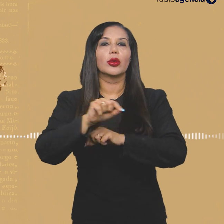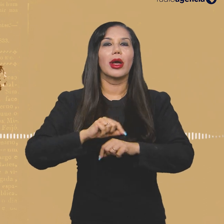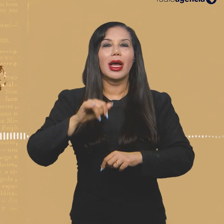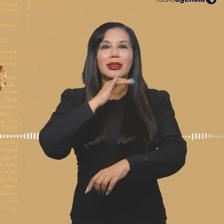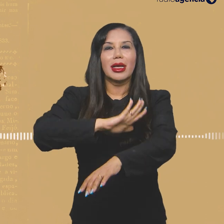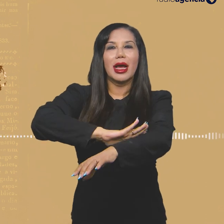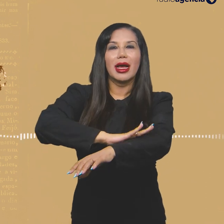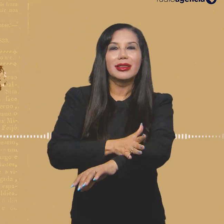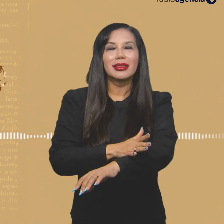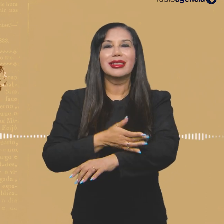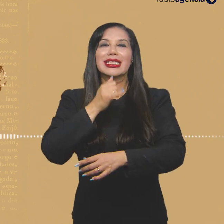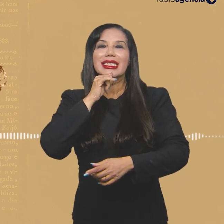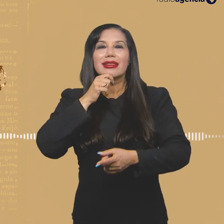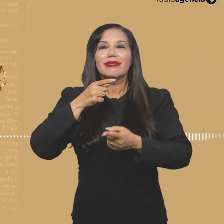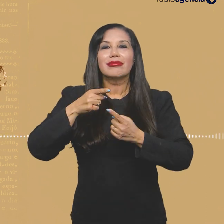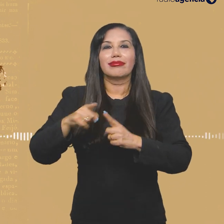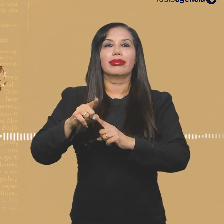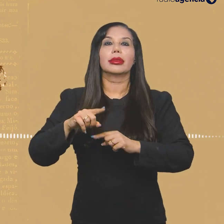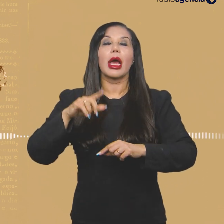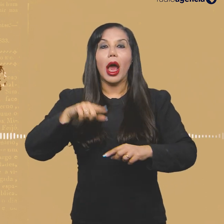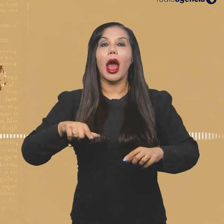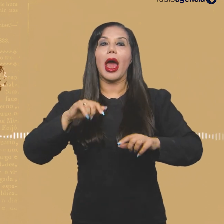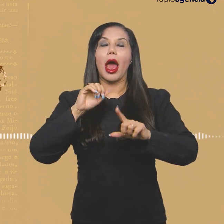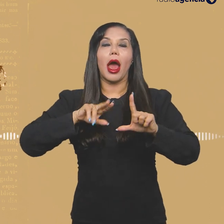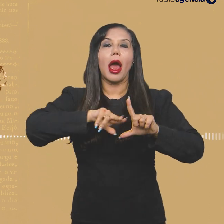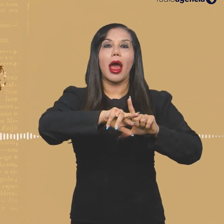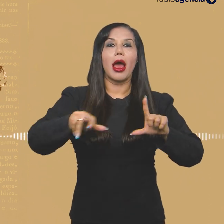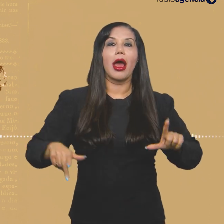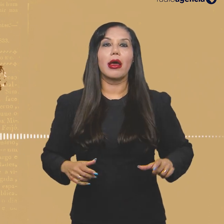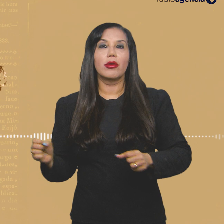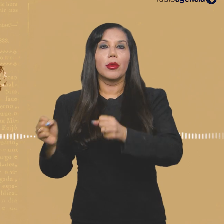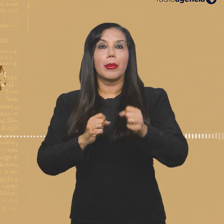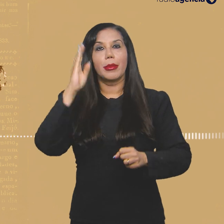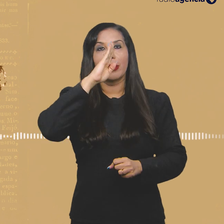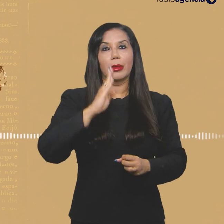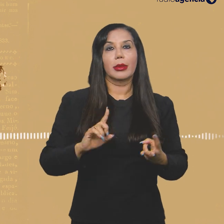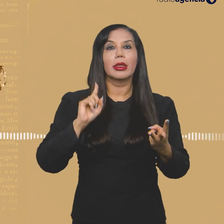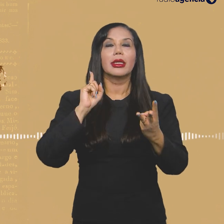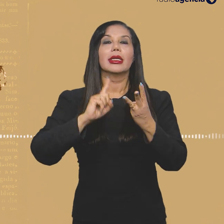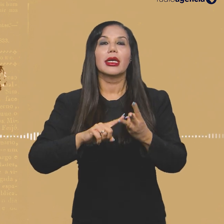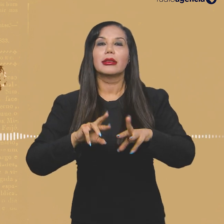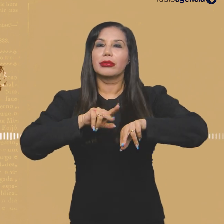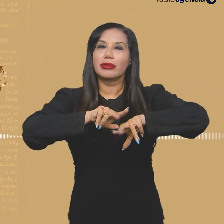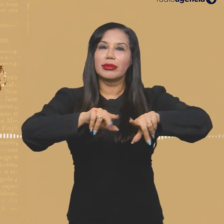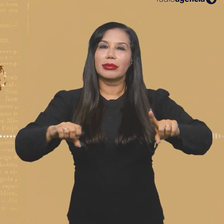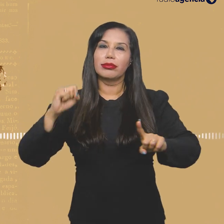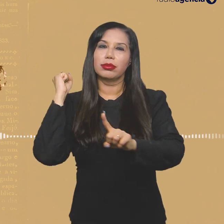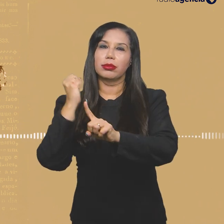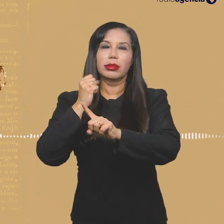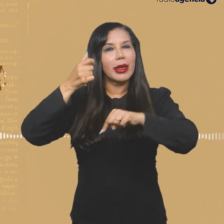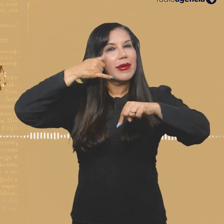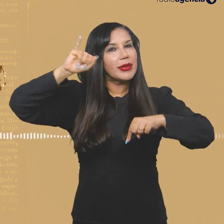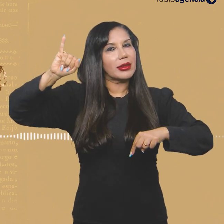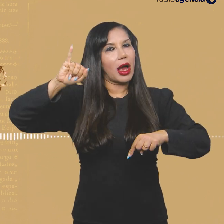lógicas racistas e sexistas da mídia hegemônica brasileira. 3. Fazer frente às diversas formas de